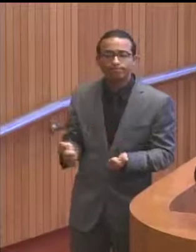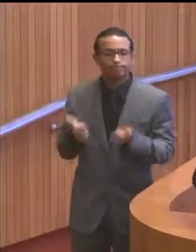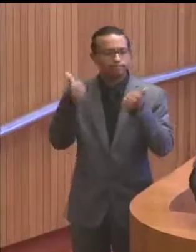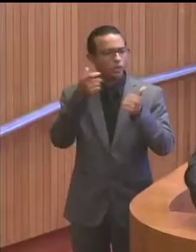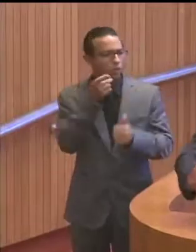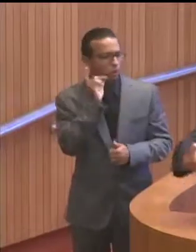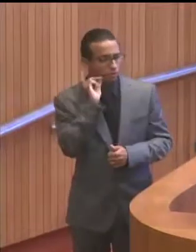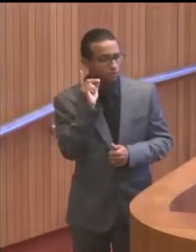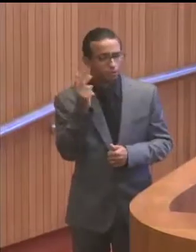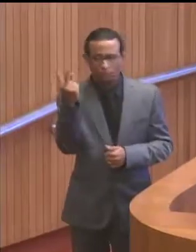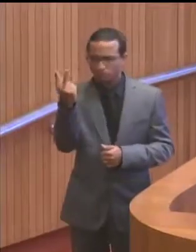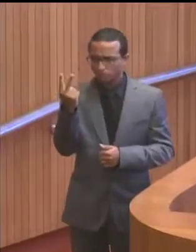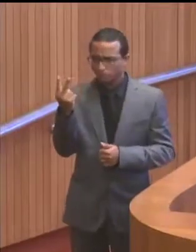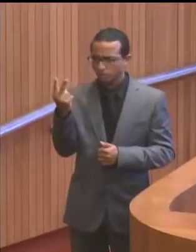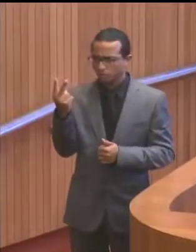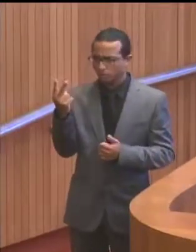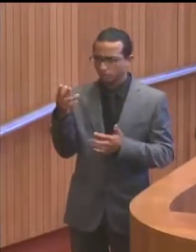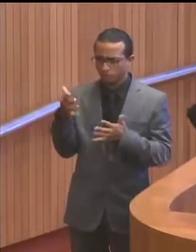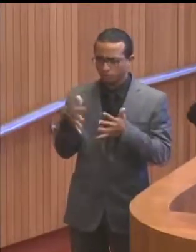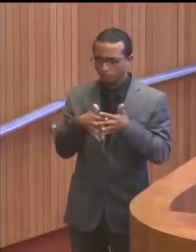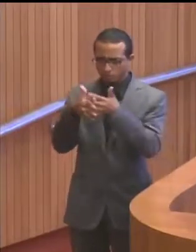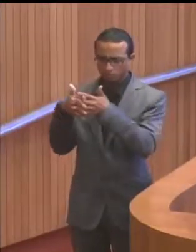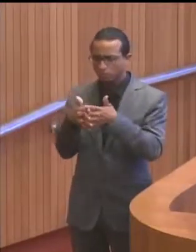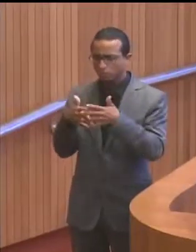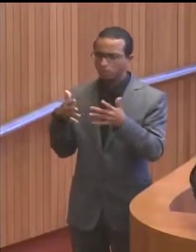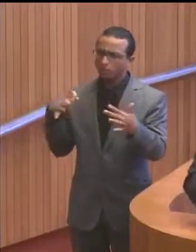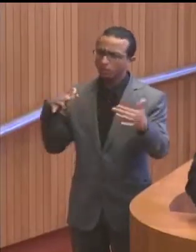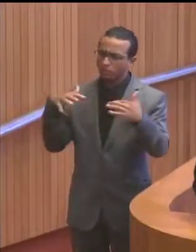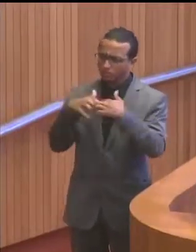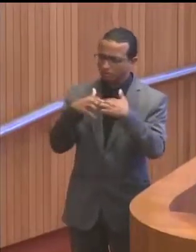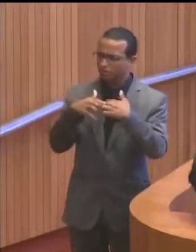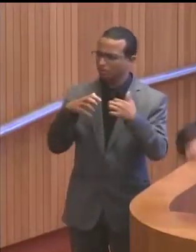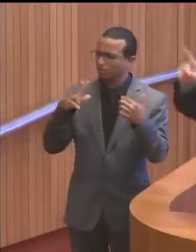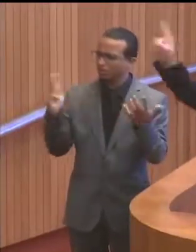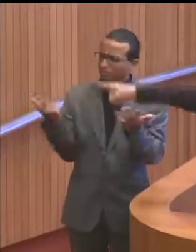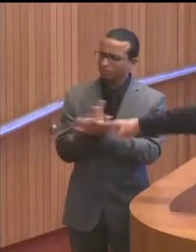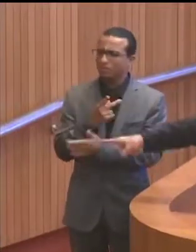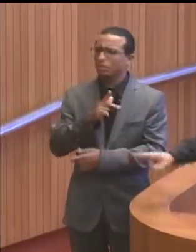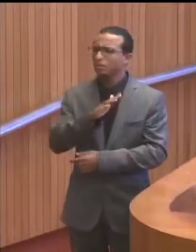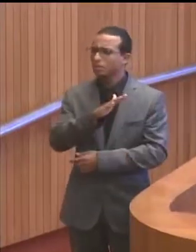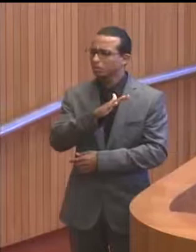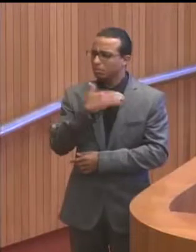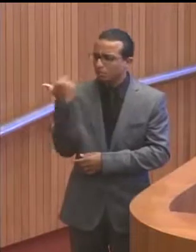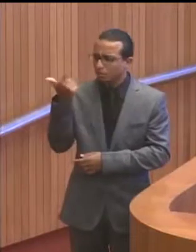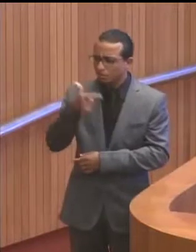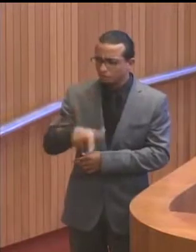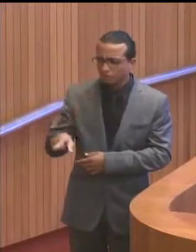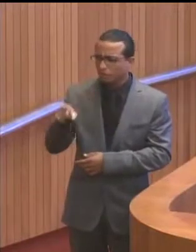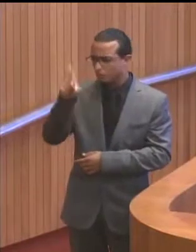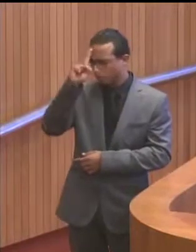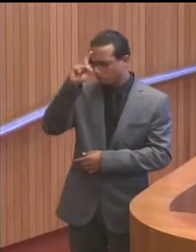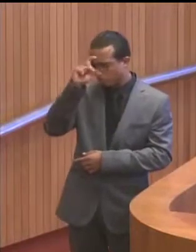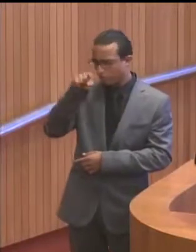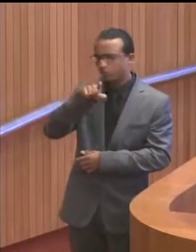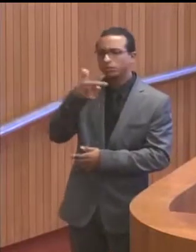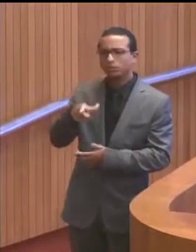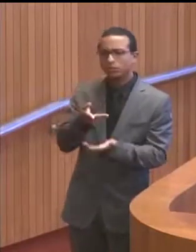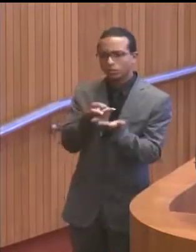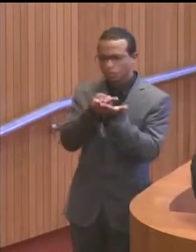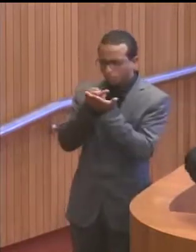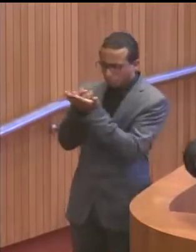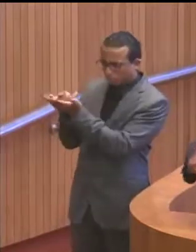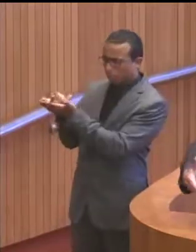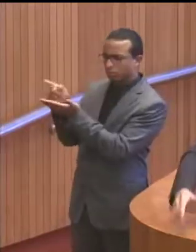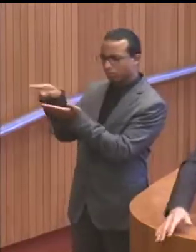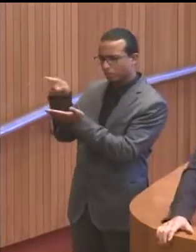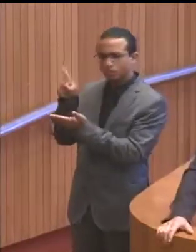Ontem mesmo, duas carretas se chocaram e mortes de novo. E paciente em hospital de novo, por conta da